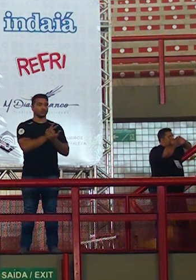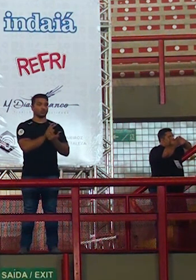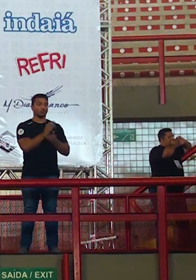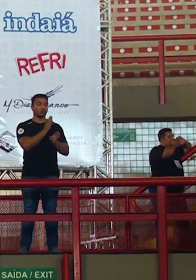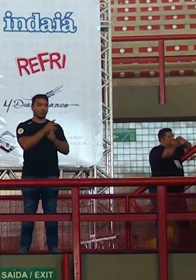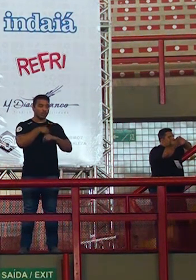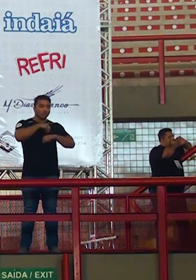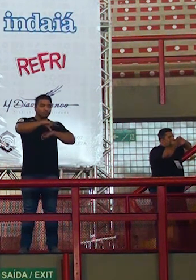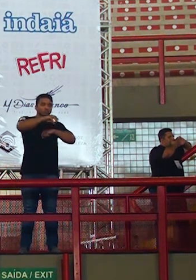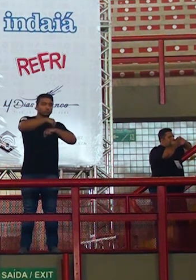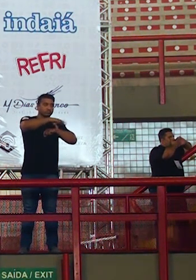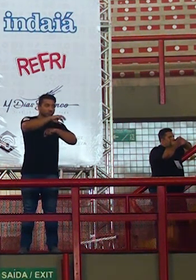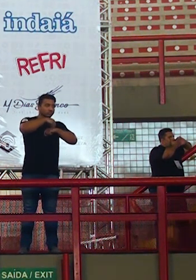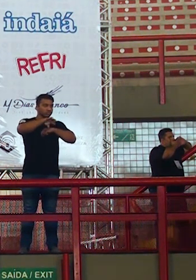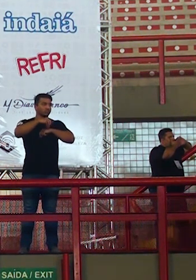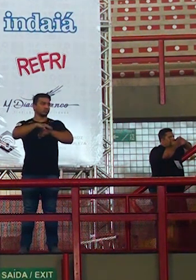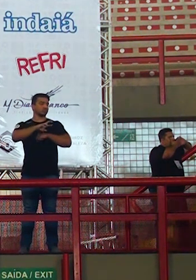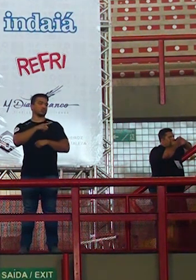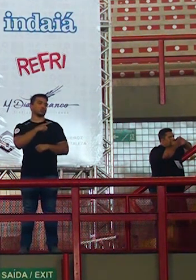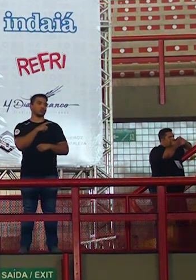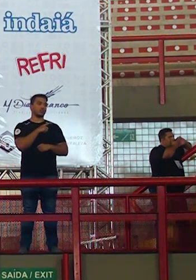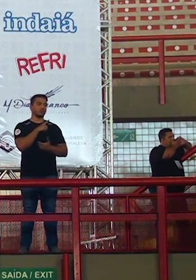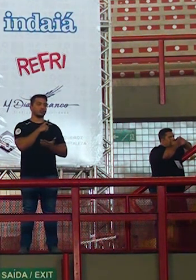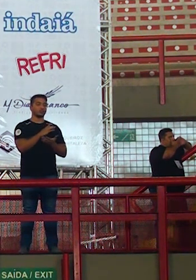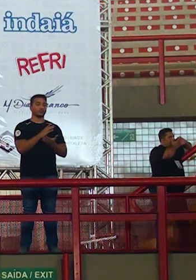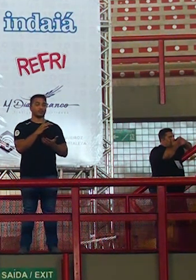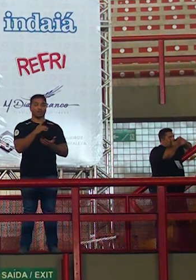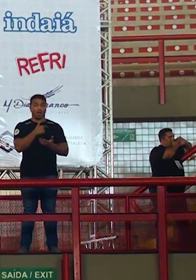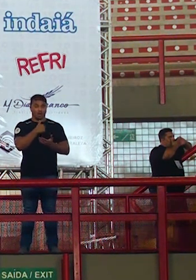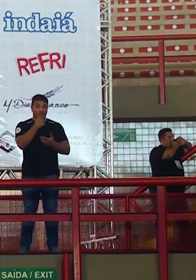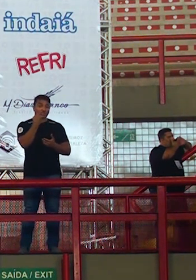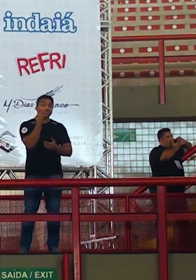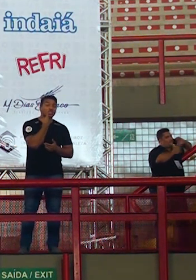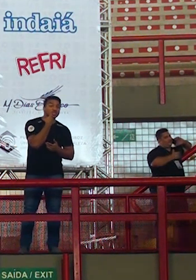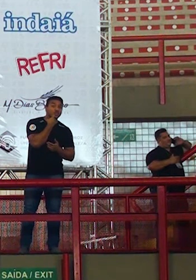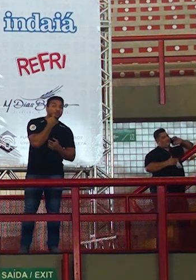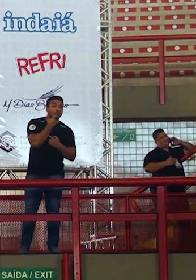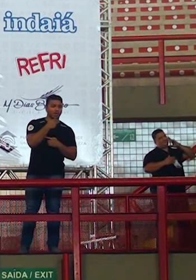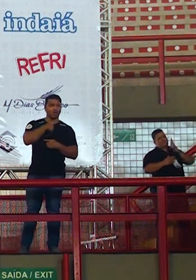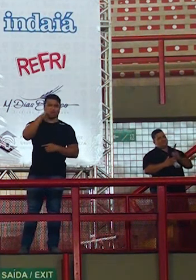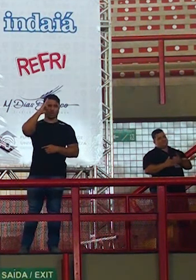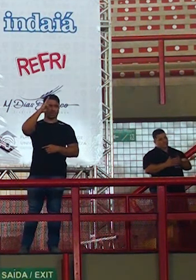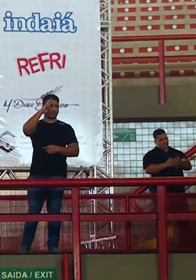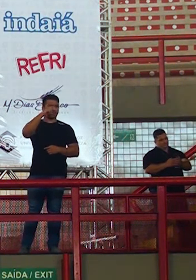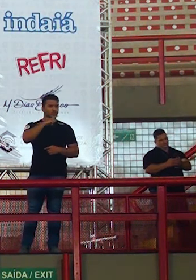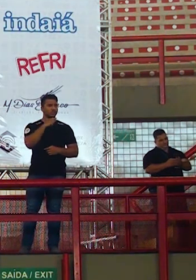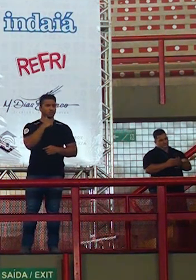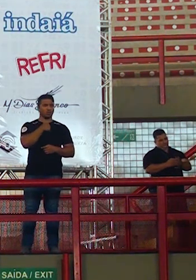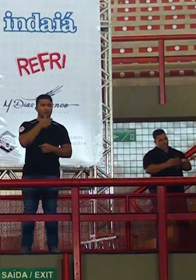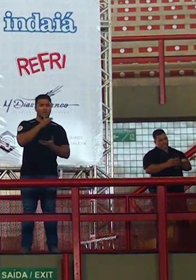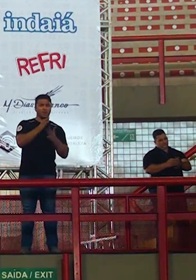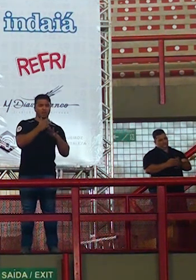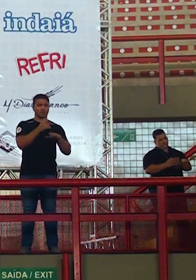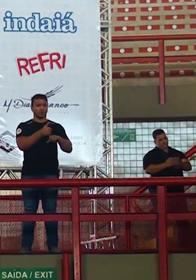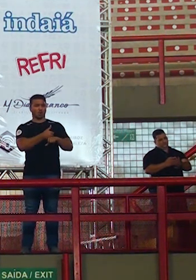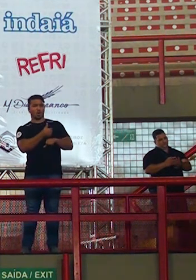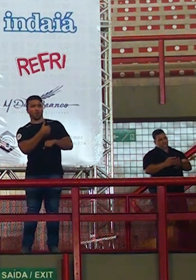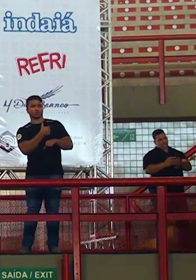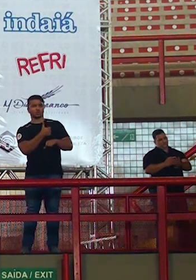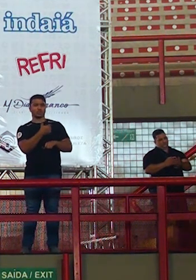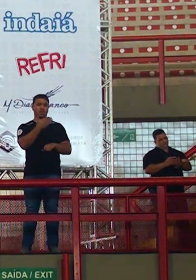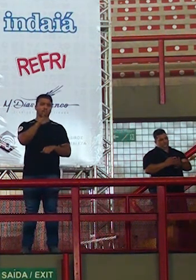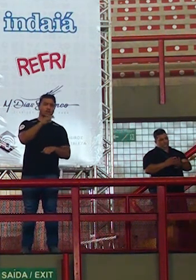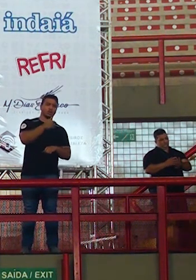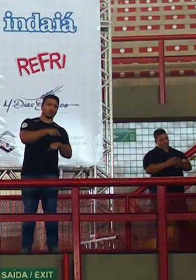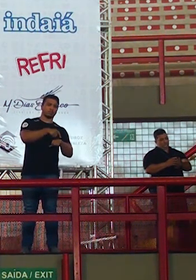soltam as pistas lá durante o ano na sexta-feira eu me lembro onze e meia, meio dia eles botaram esse